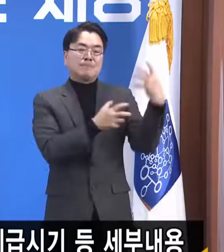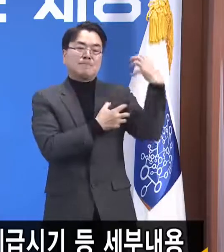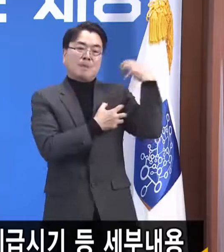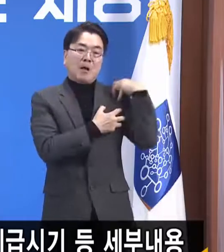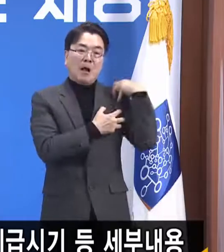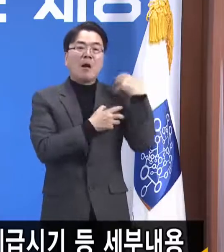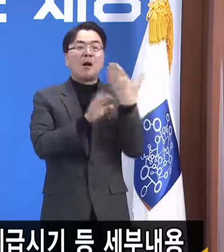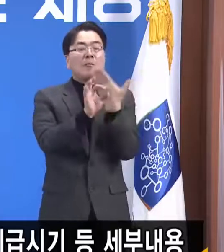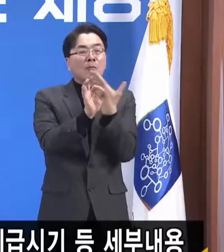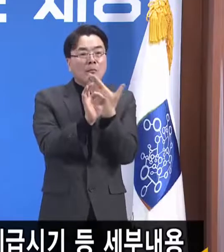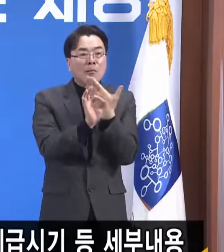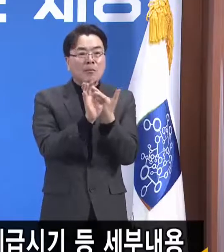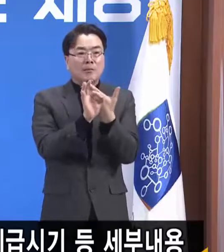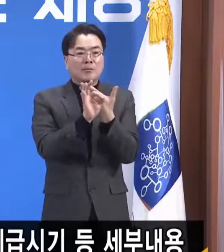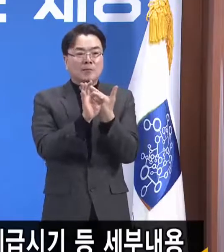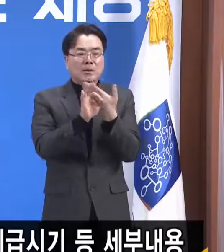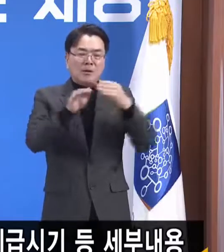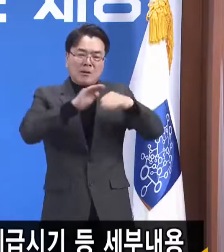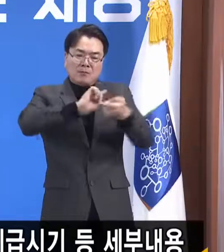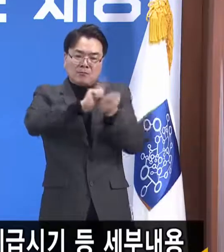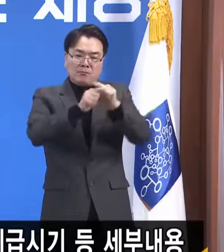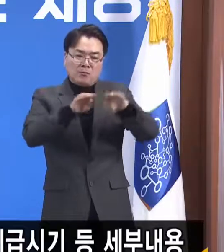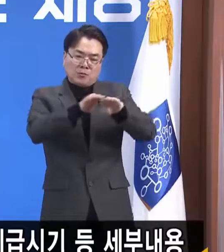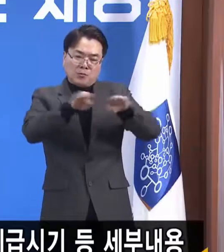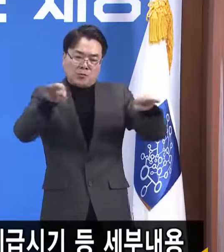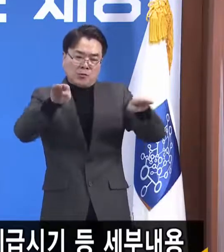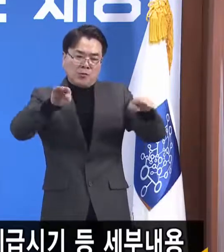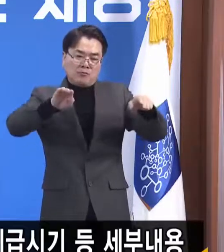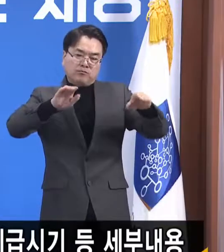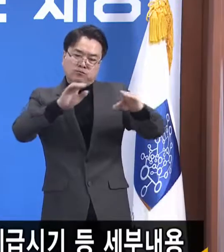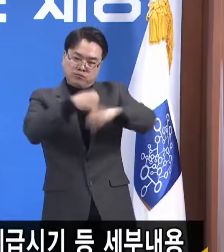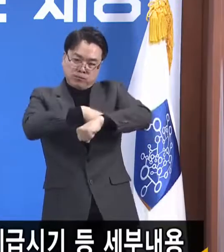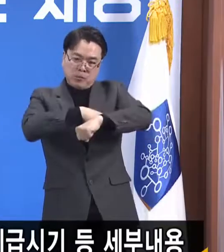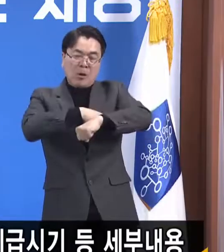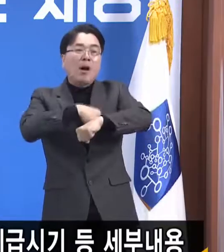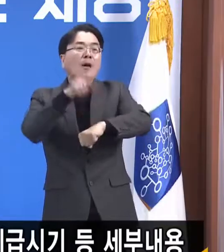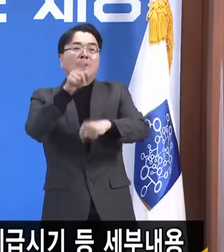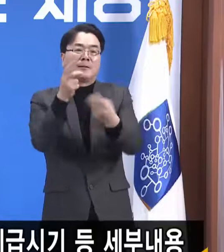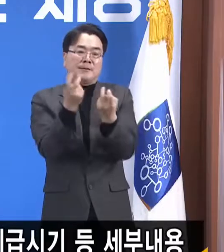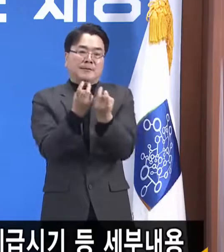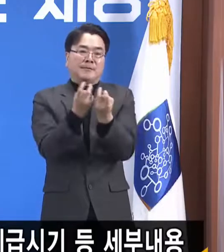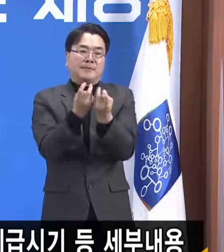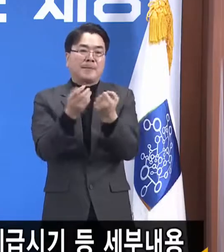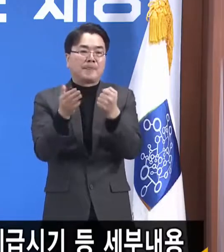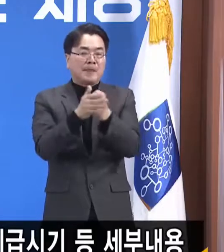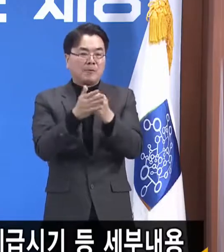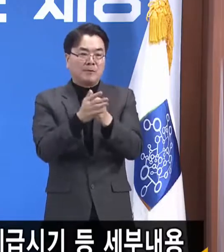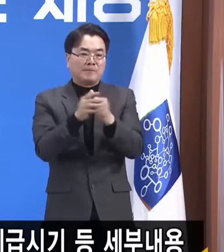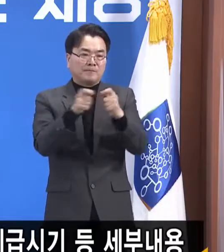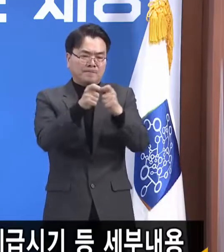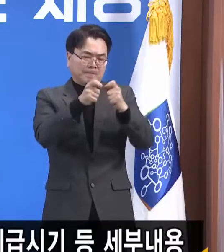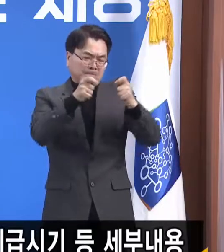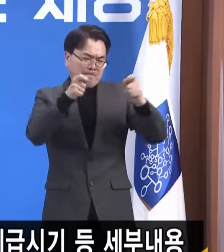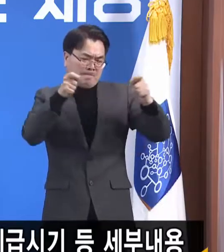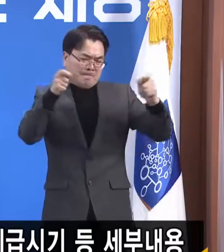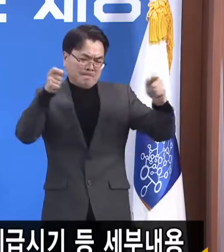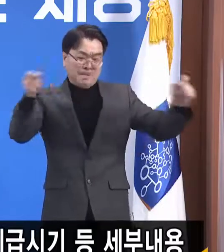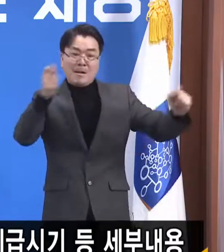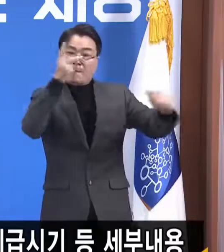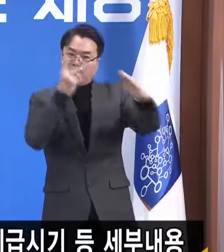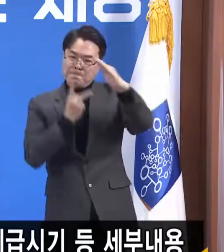때문에 균형 원칙에 맞지 않죠. 그래서 원래는 장기간 사용되는